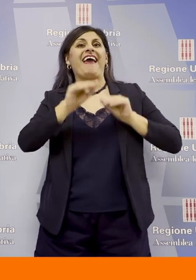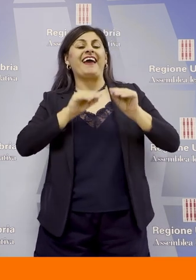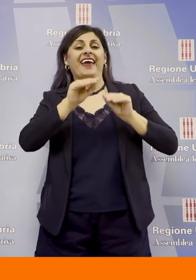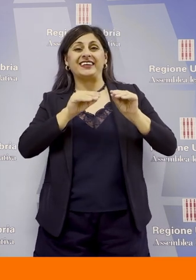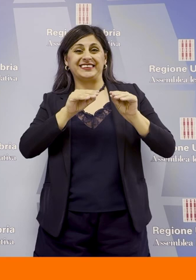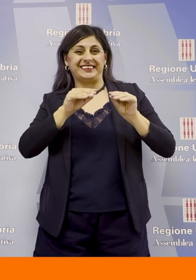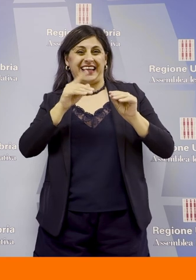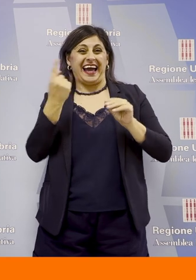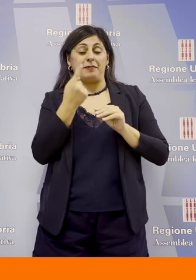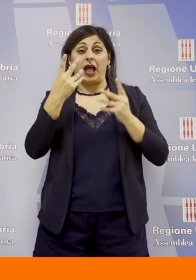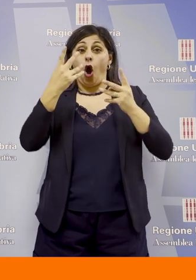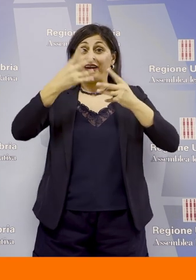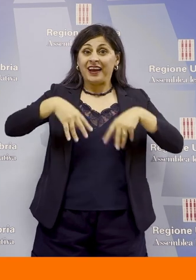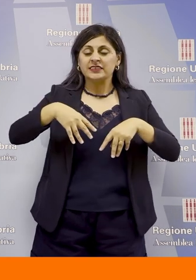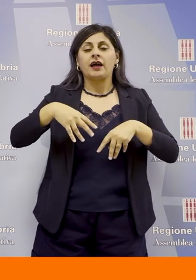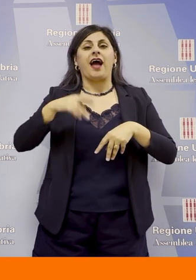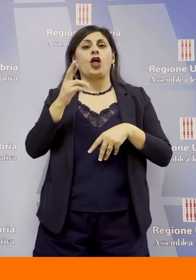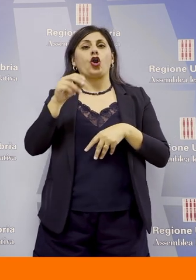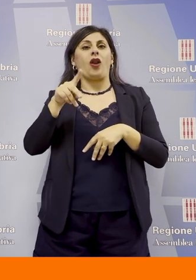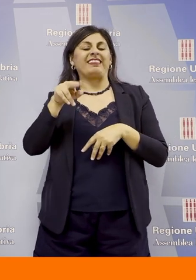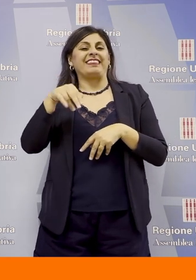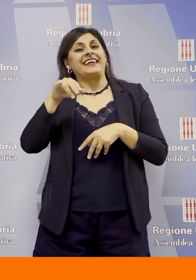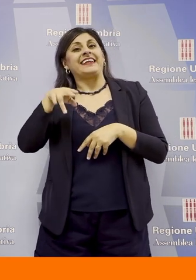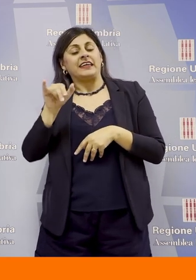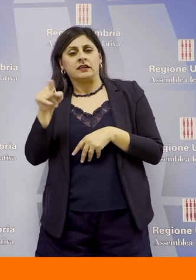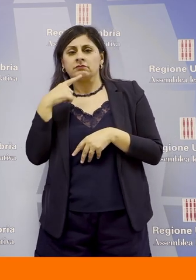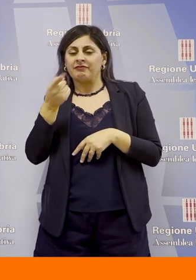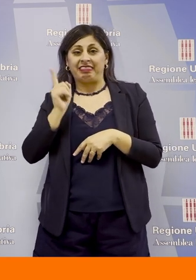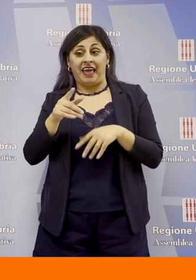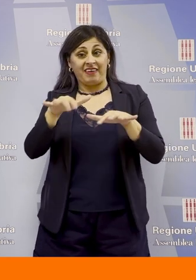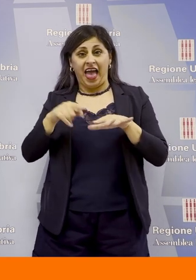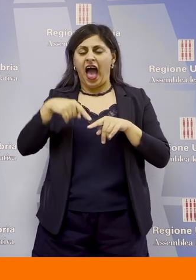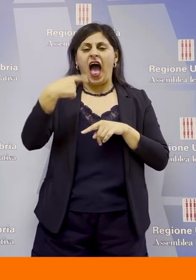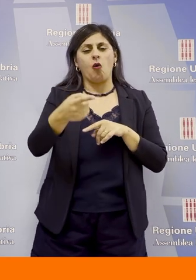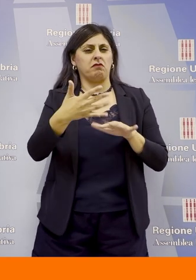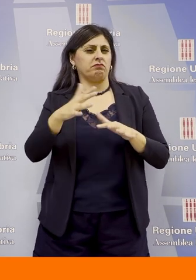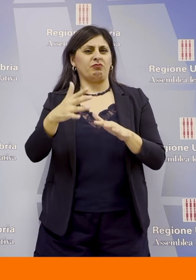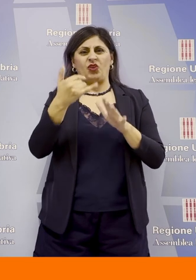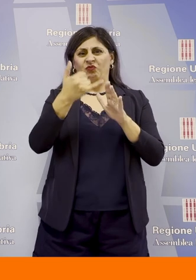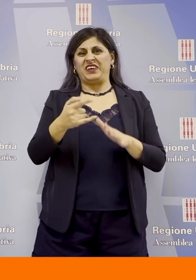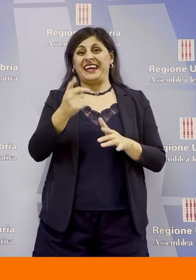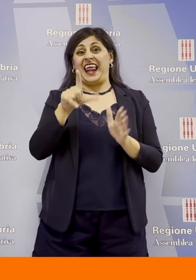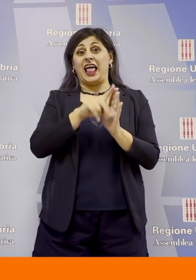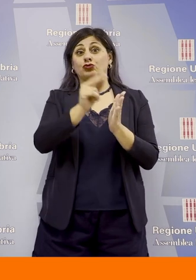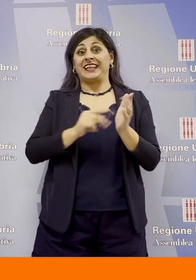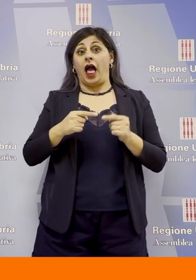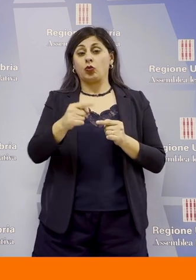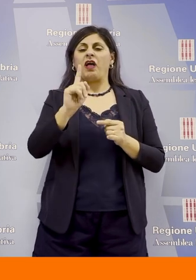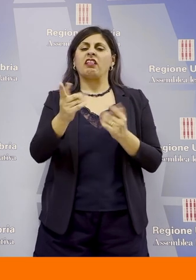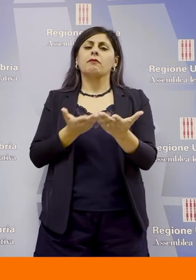Eugenio Rondini, che conta di portare in aula per l'approvazione entro la fine dell'attuale legislatura la proposta di